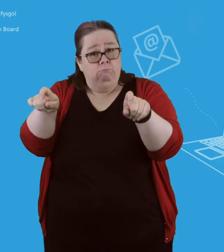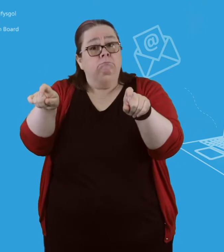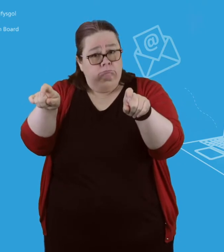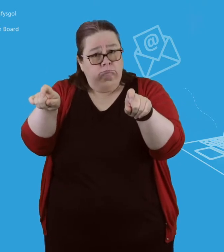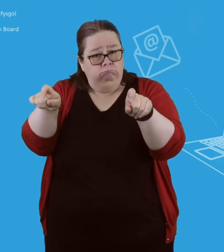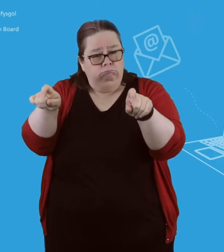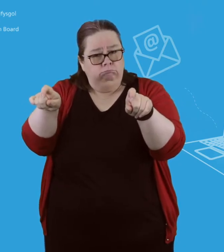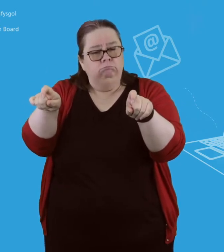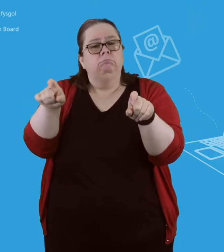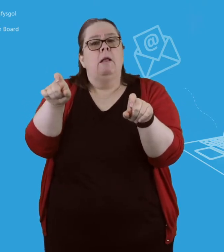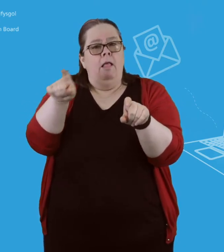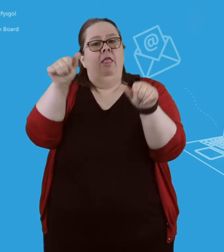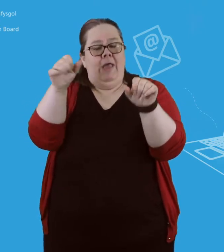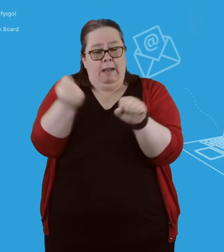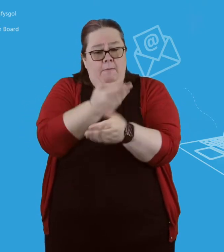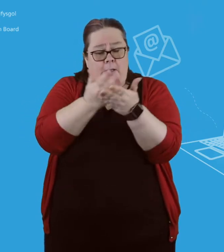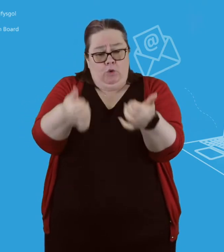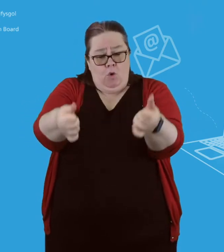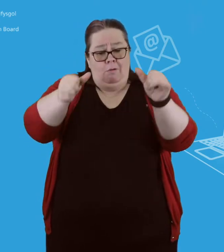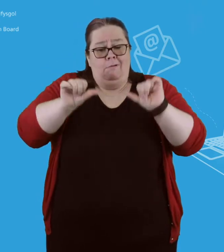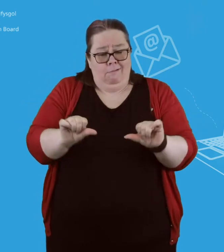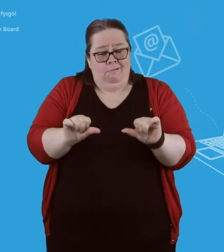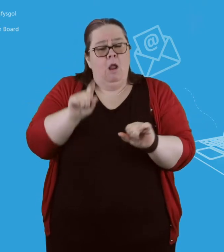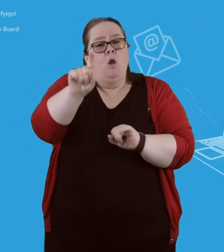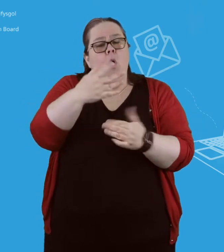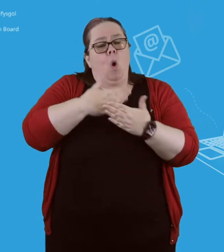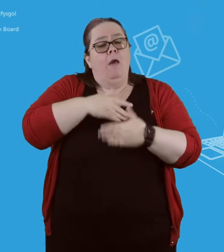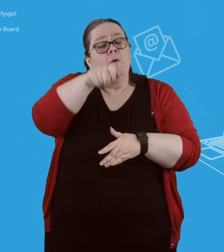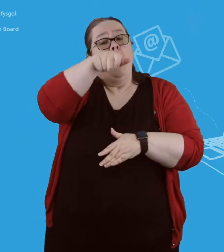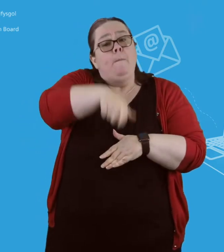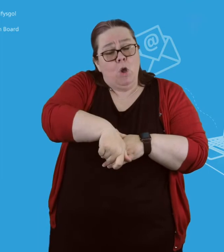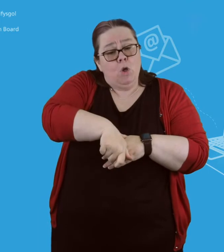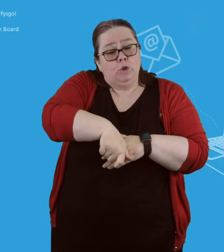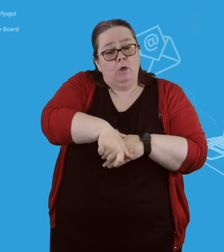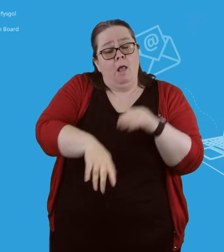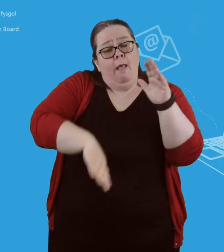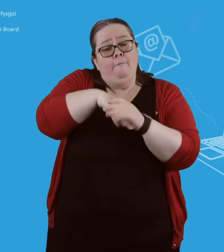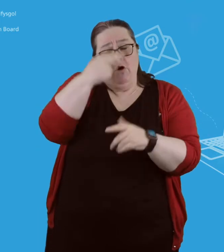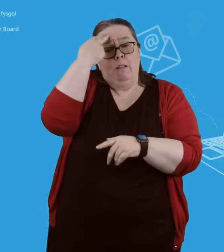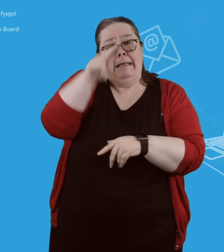.lettertolovedones at wales.nhs.uk.